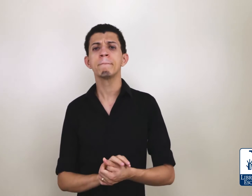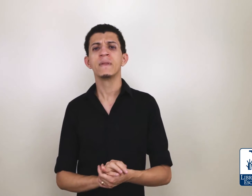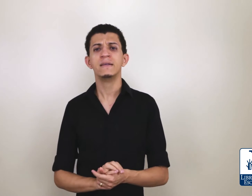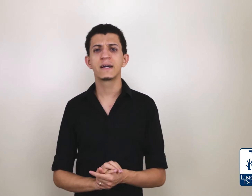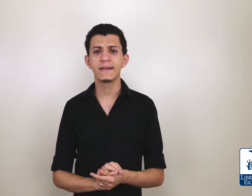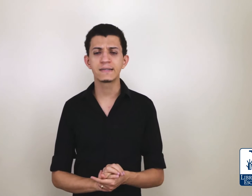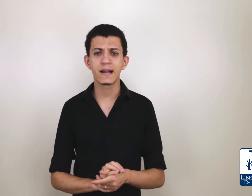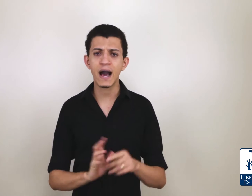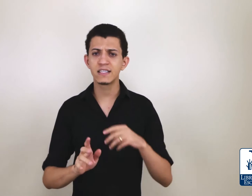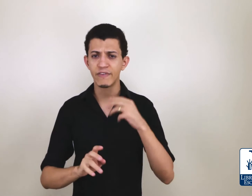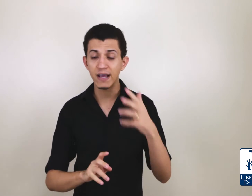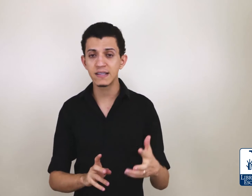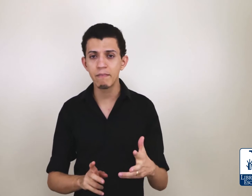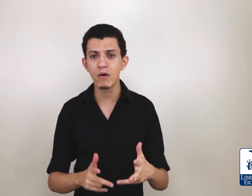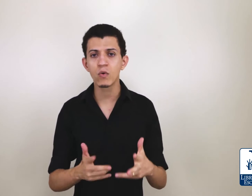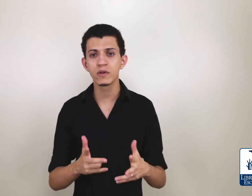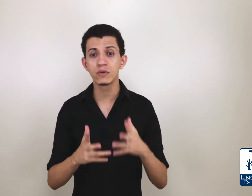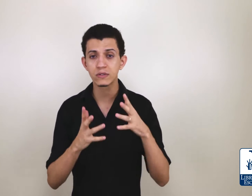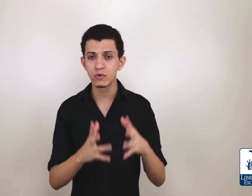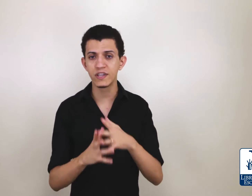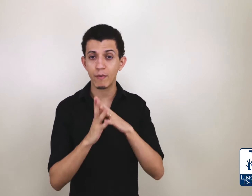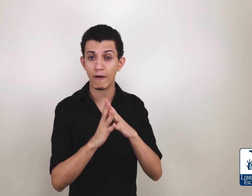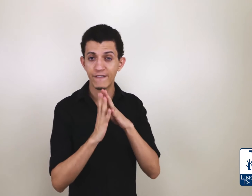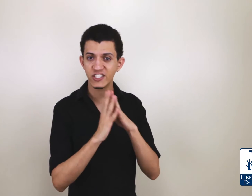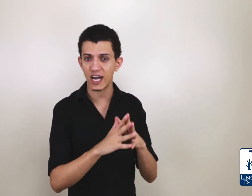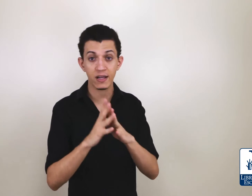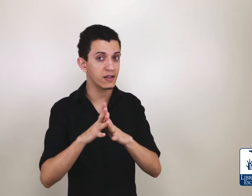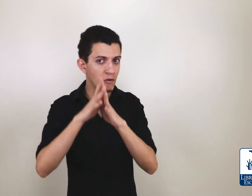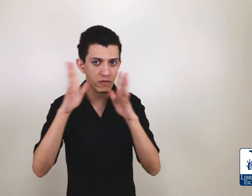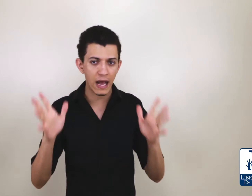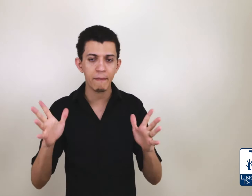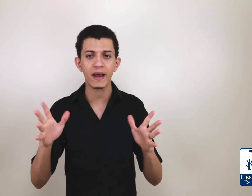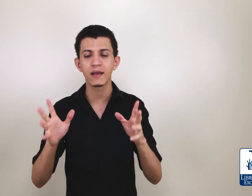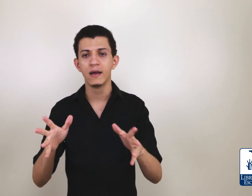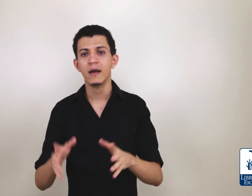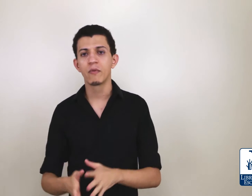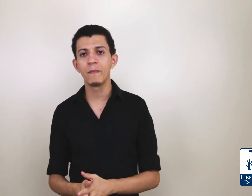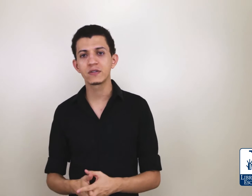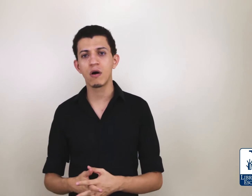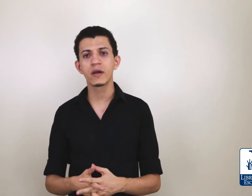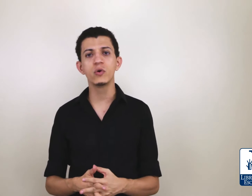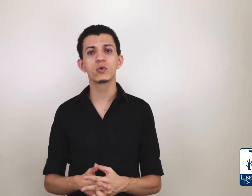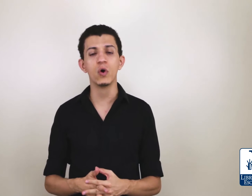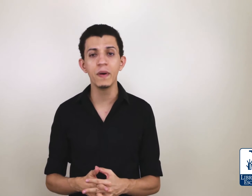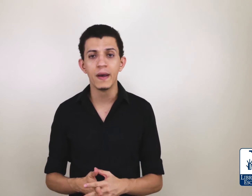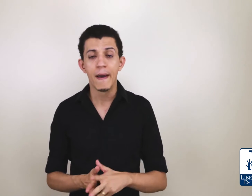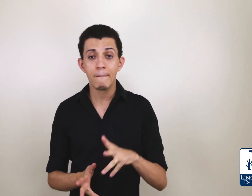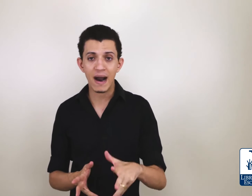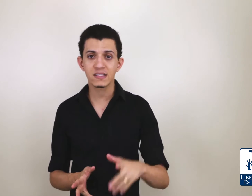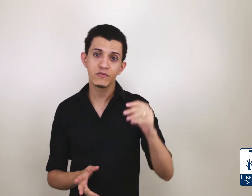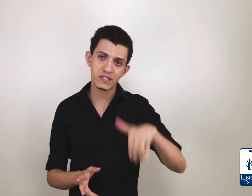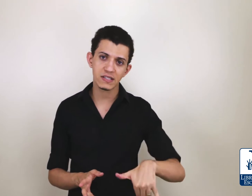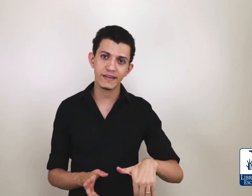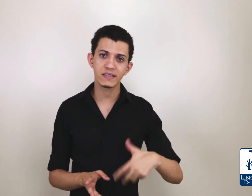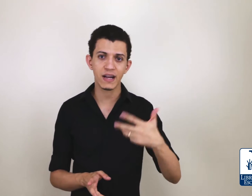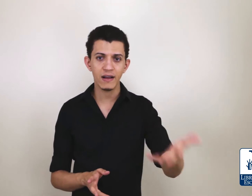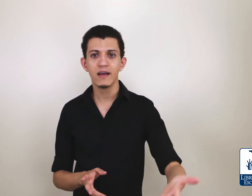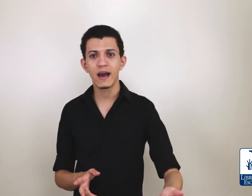se cadastrar e você vai receber um conteúdo exclusivo, uma aula fechada que não está aberta para o pessoal aqui do YouTube. Mas, se você se cadastrar, é